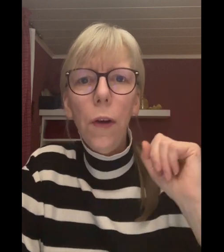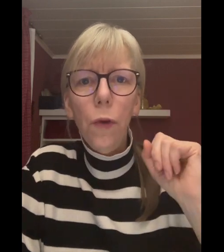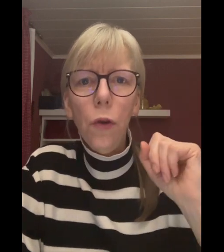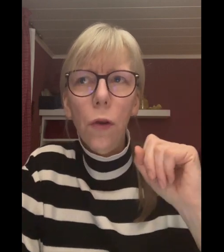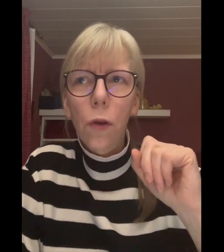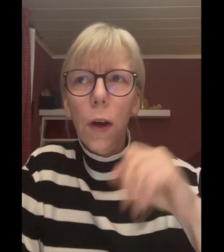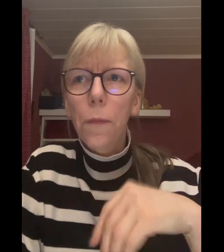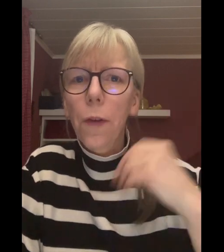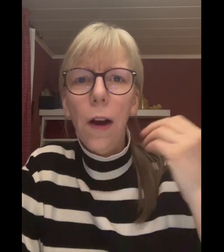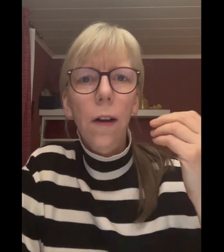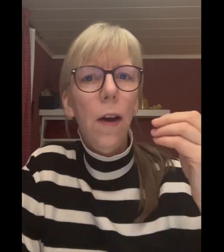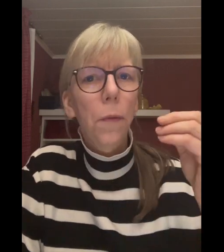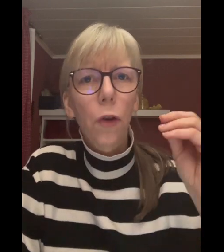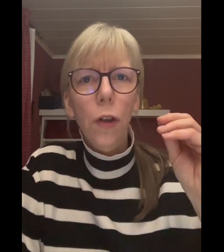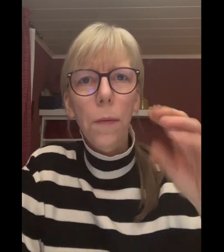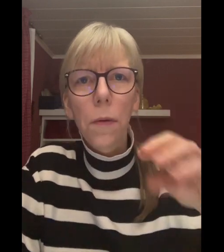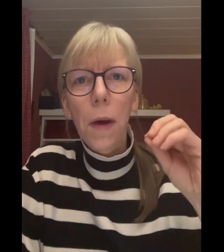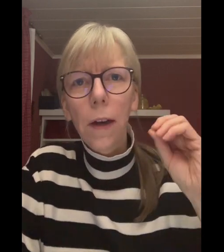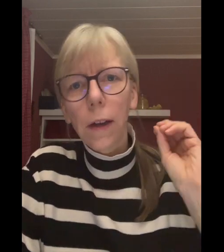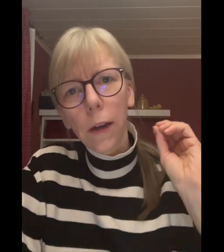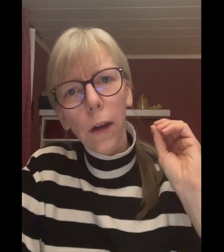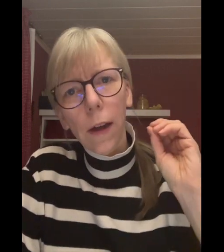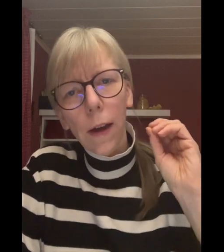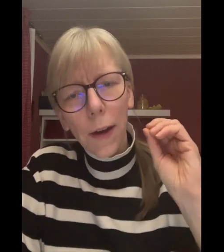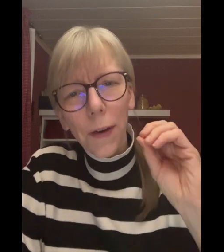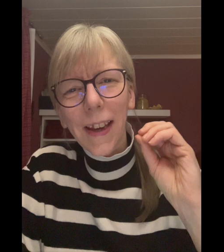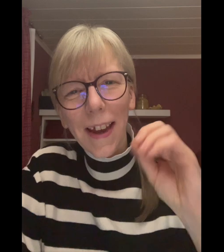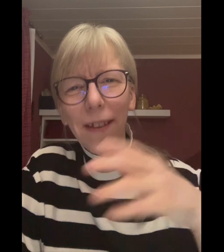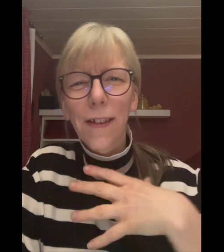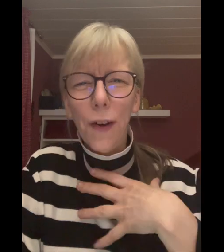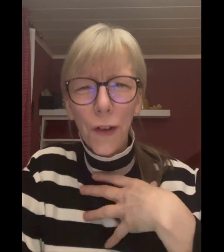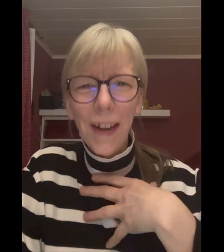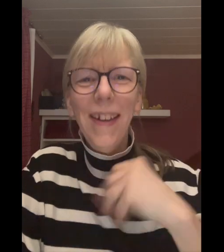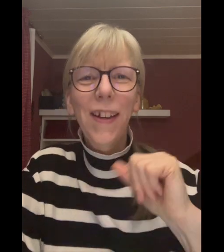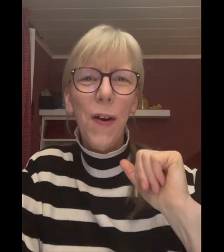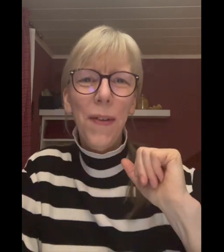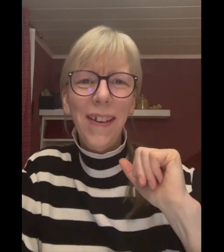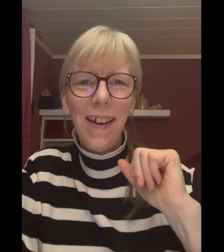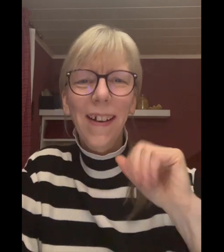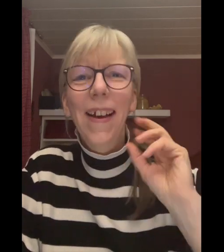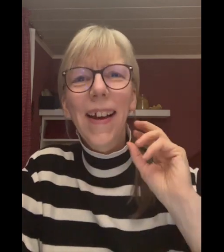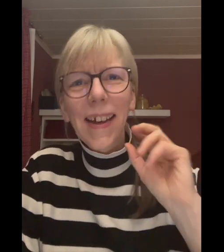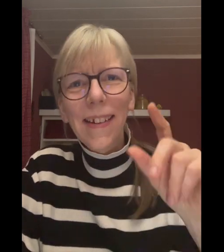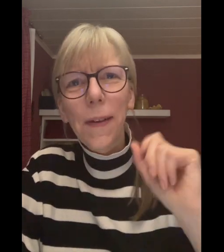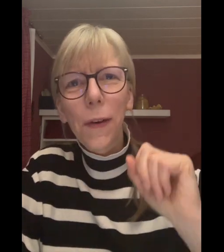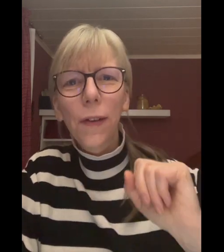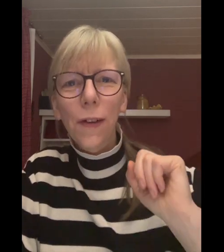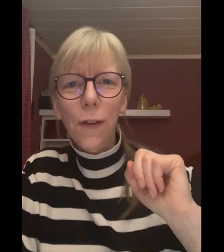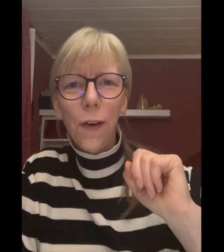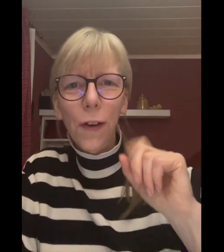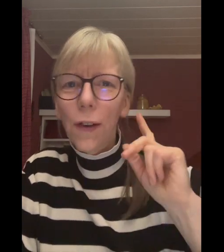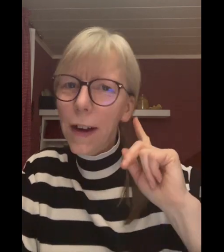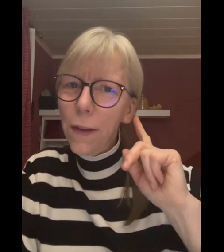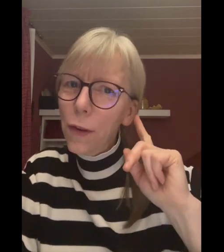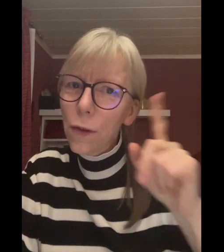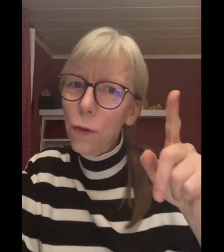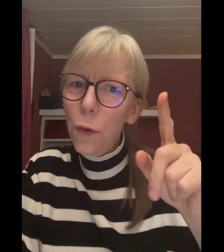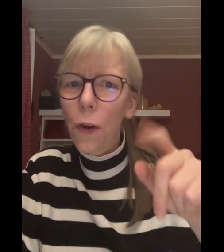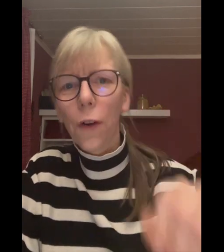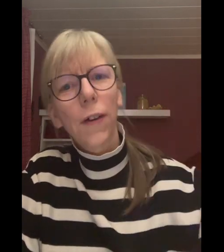ihr Wünsche habt, Fragen habt, schreibt sie mir eigentlich einfach gerne Sorry in die Kommentare. Ganz liebe Grüße zu euch und danke fürs Zuhören. Eure